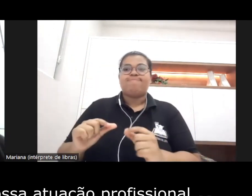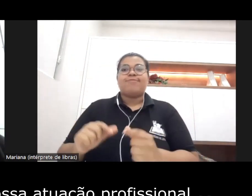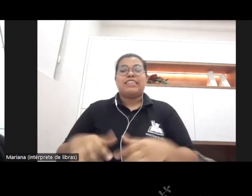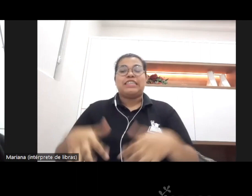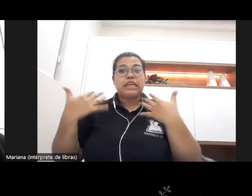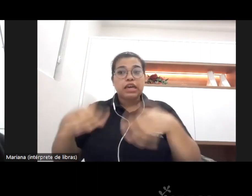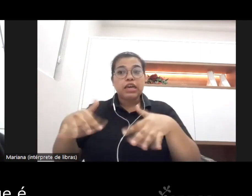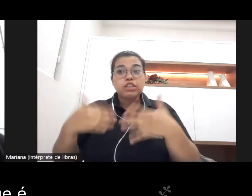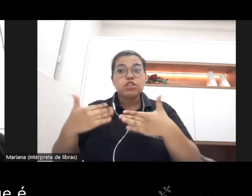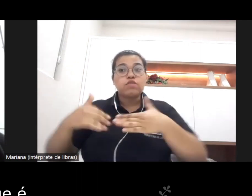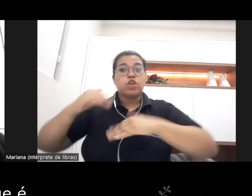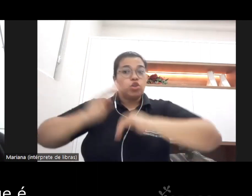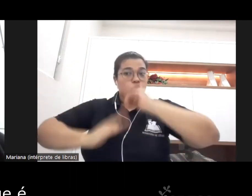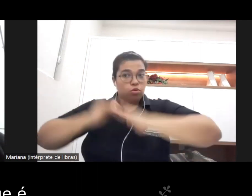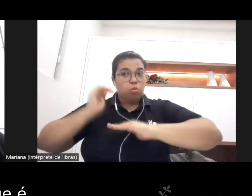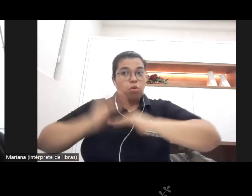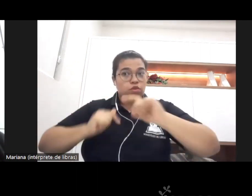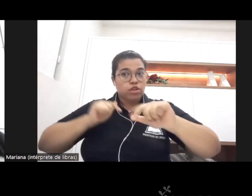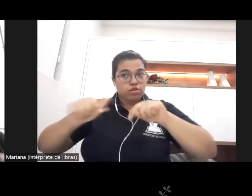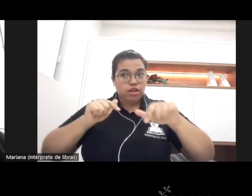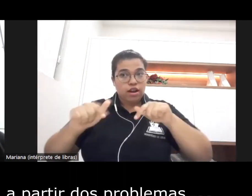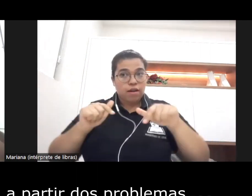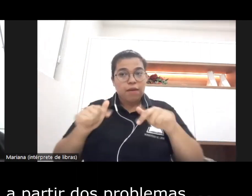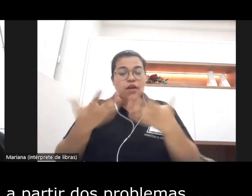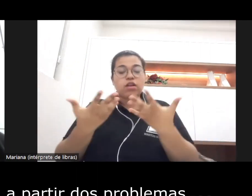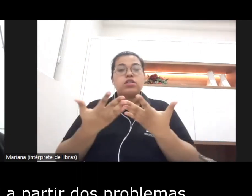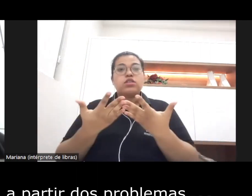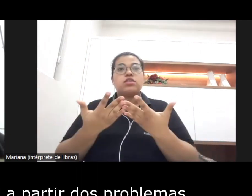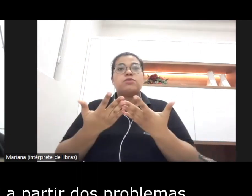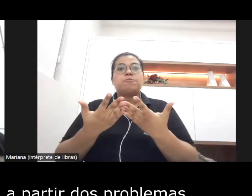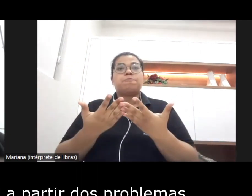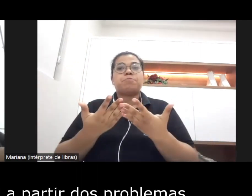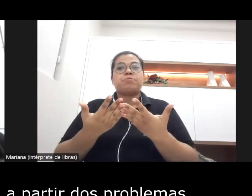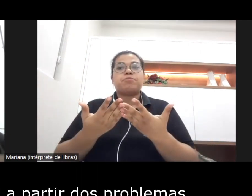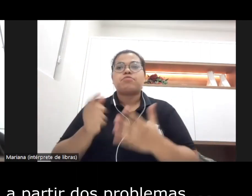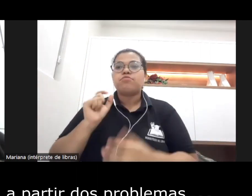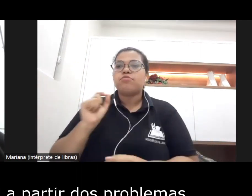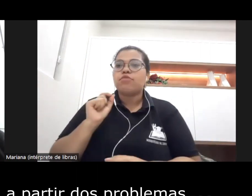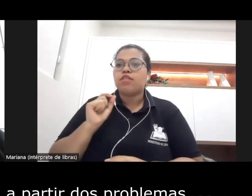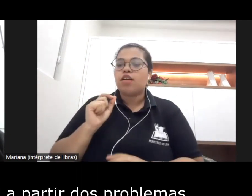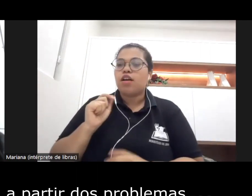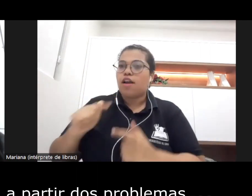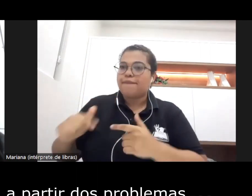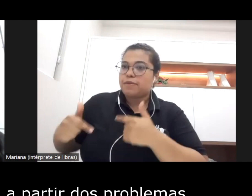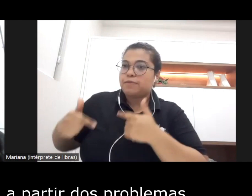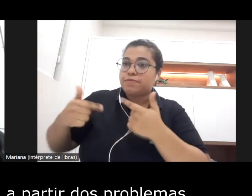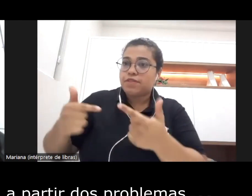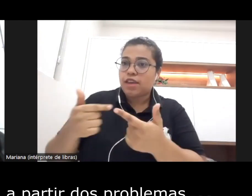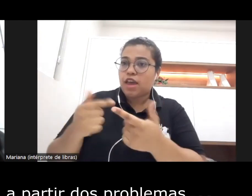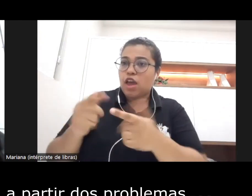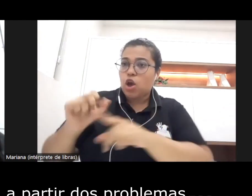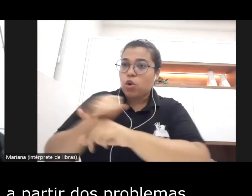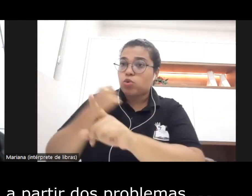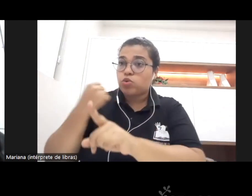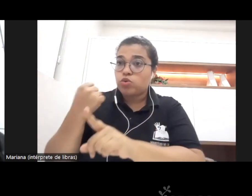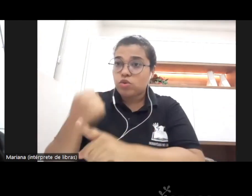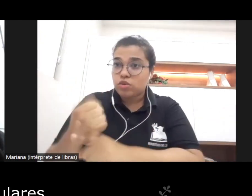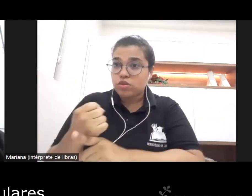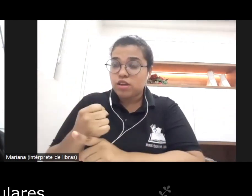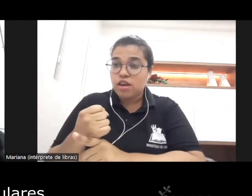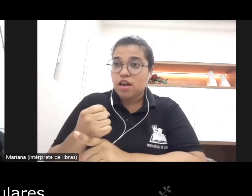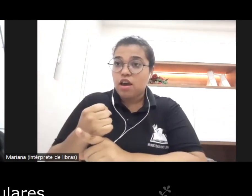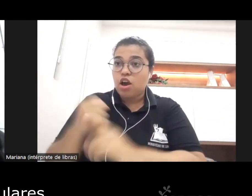que é tratar a questão social a partir dos problemas